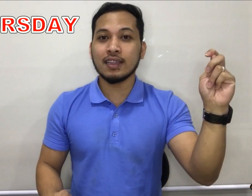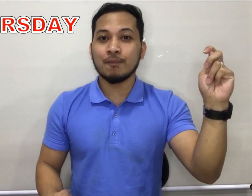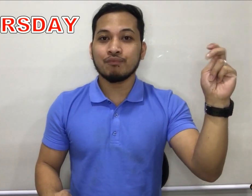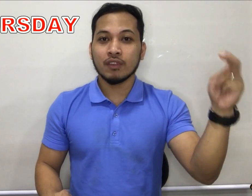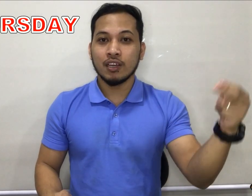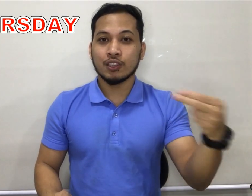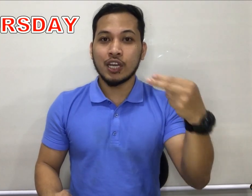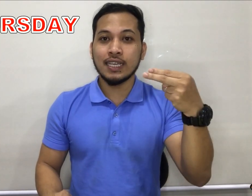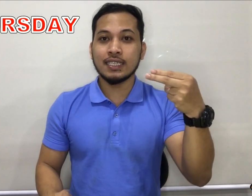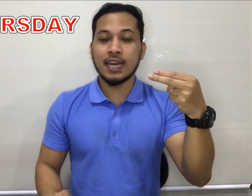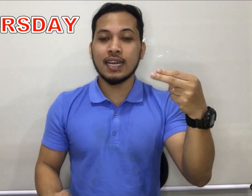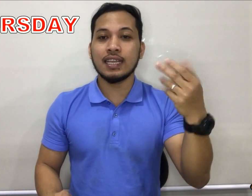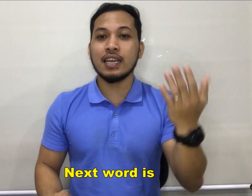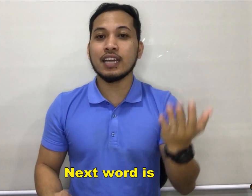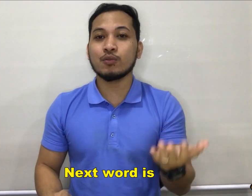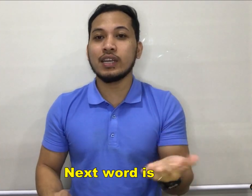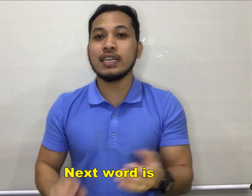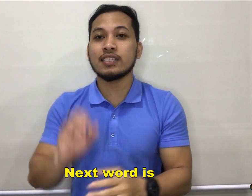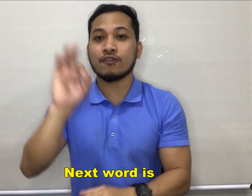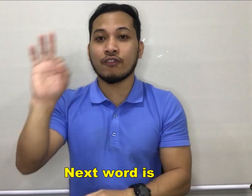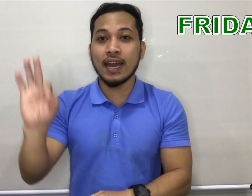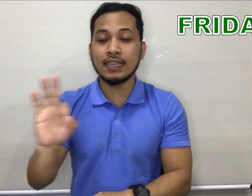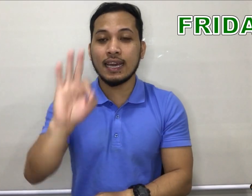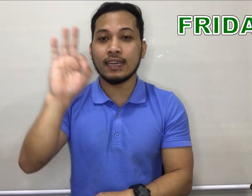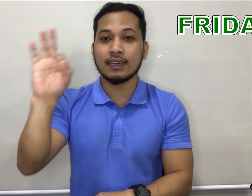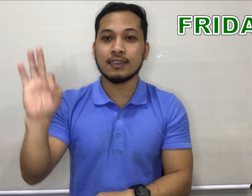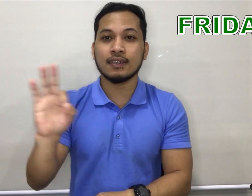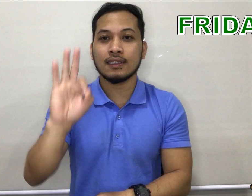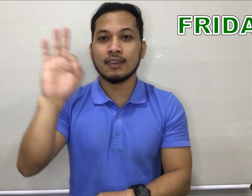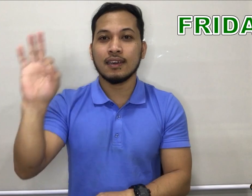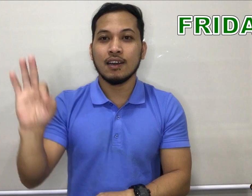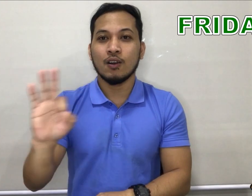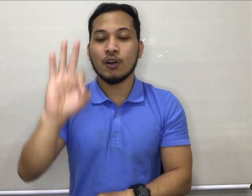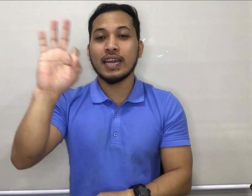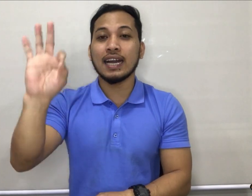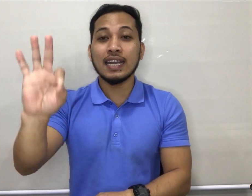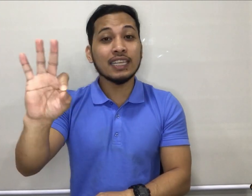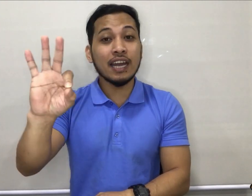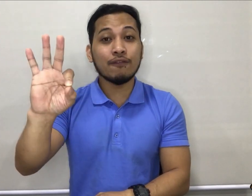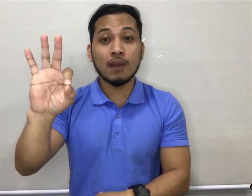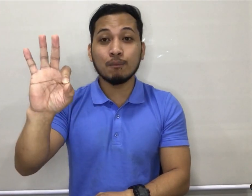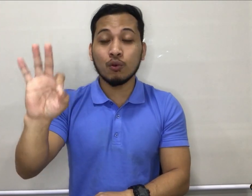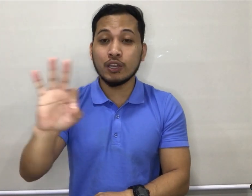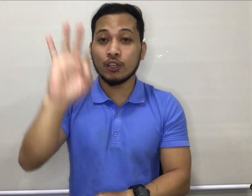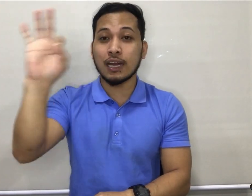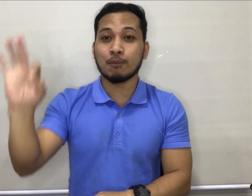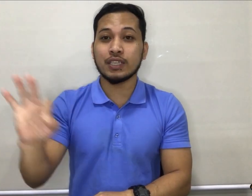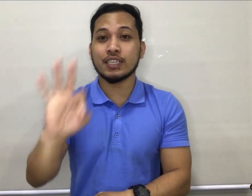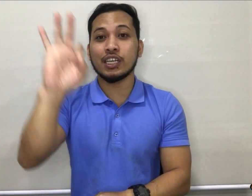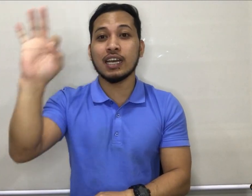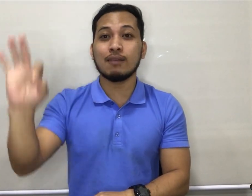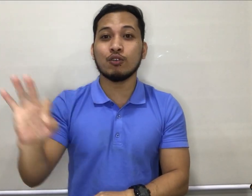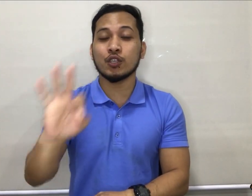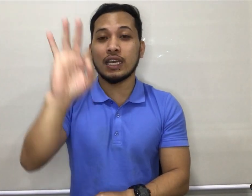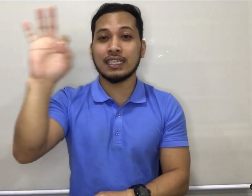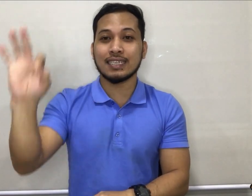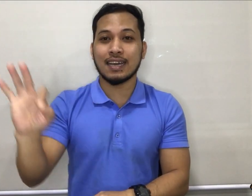ulit. Thursday. Then next word is Friday. Okay, naka letter F lang po kayo, tapos yan. Circular motion lang din sa